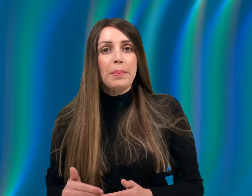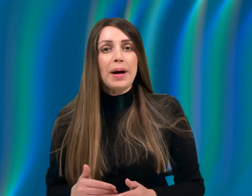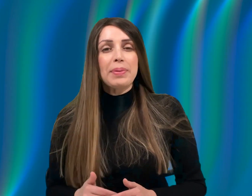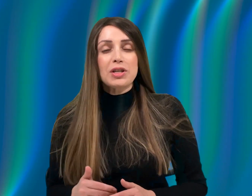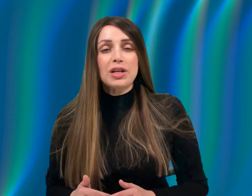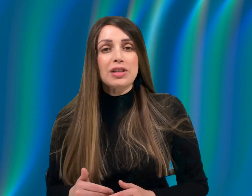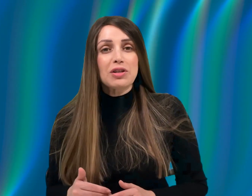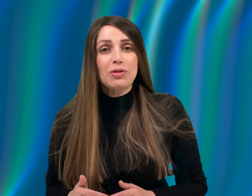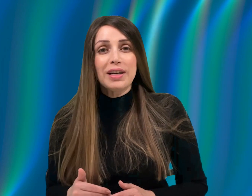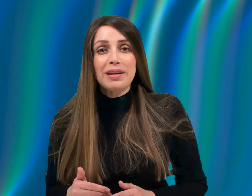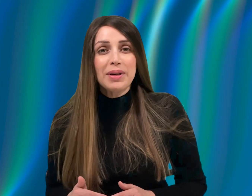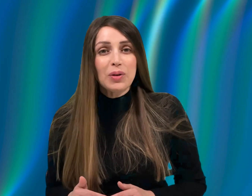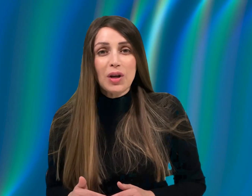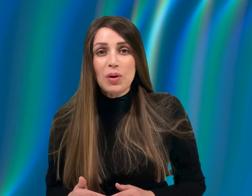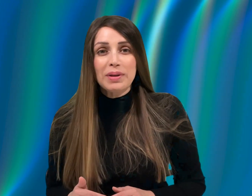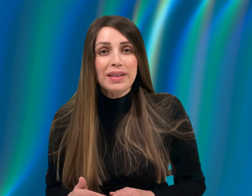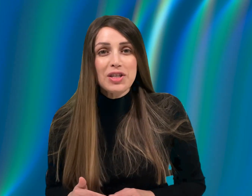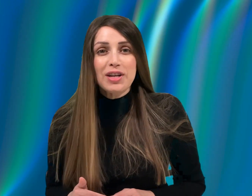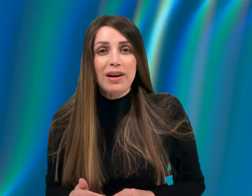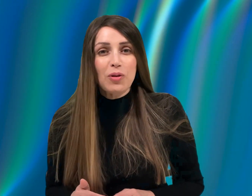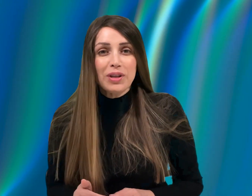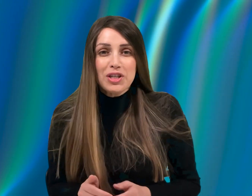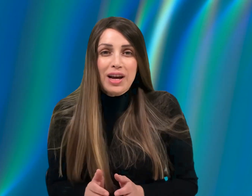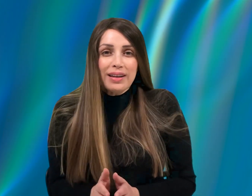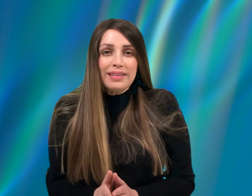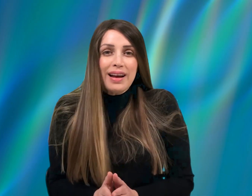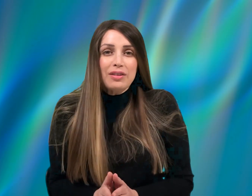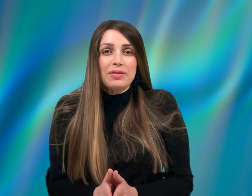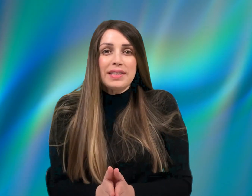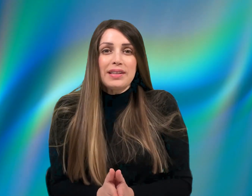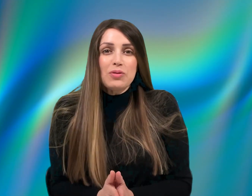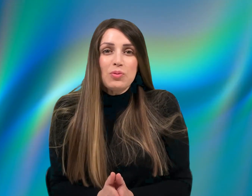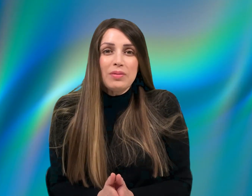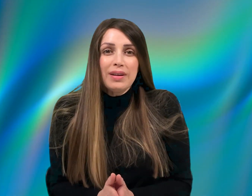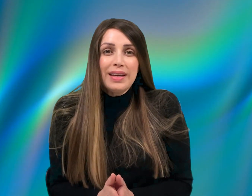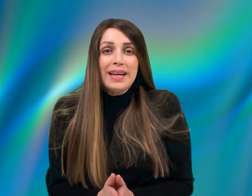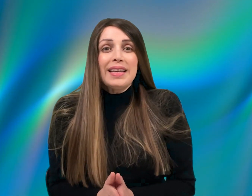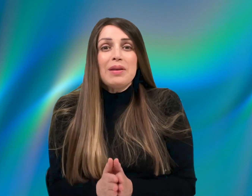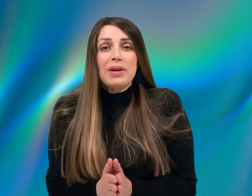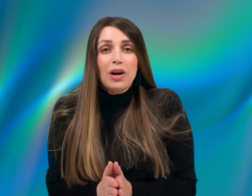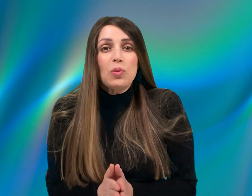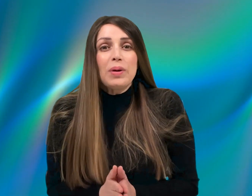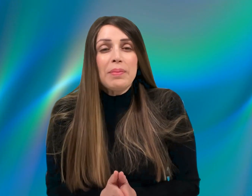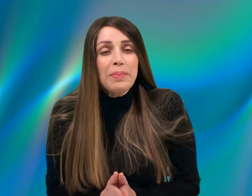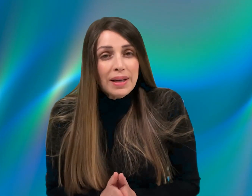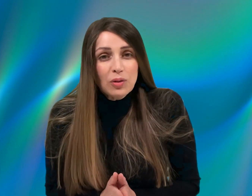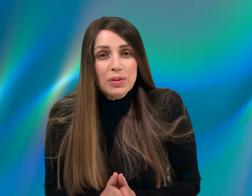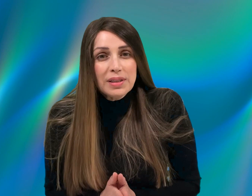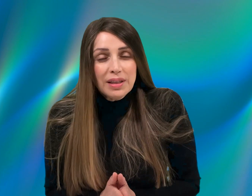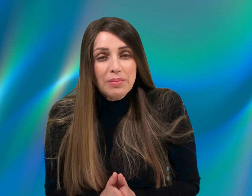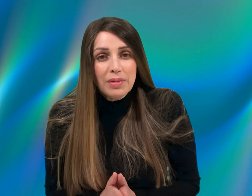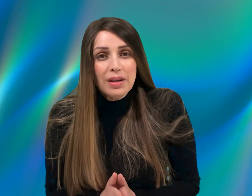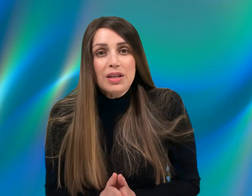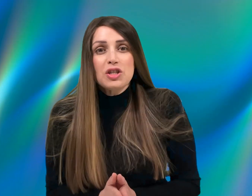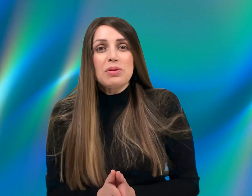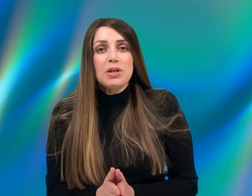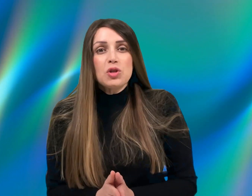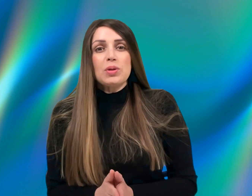באה פרשת השבוע ללמד אותנו, המטה של הארון נשאר דק וצנום. אם אנחנו באמת רוצים שמישהו